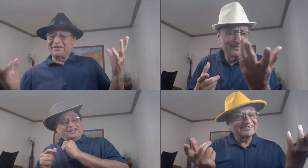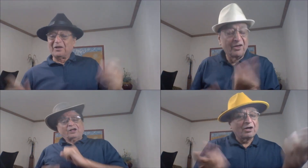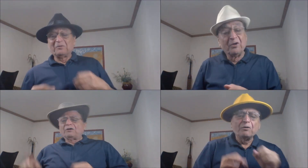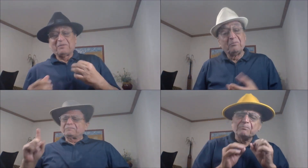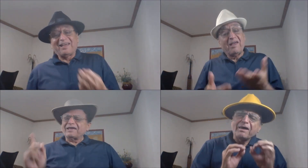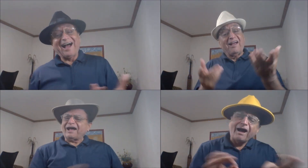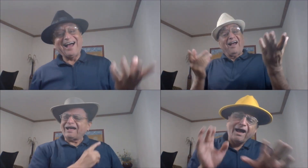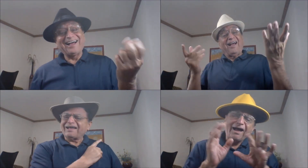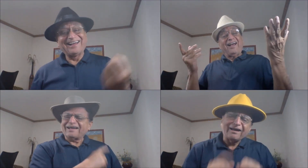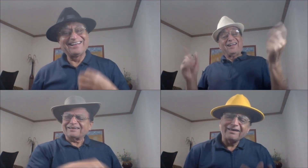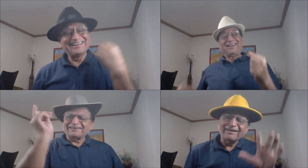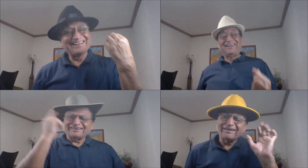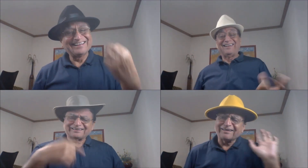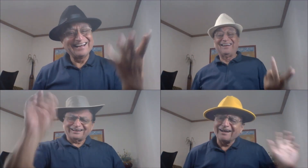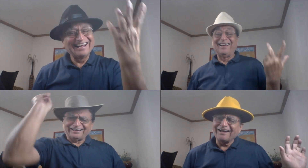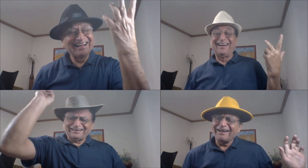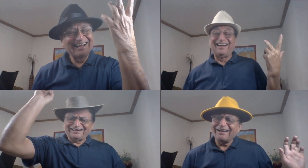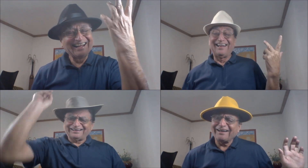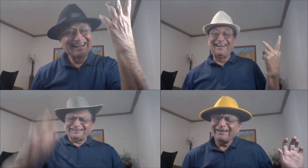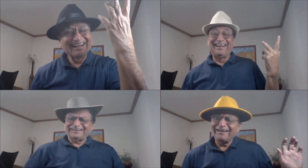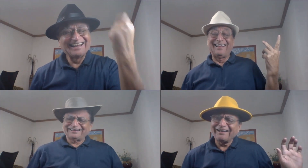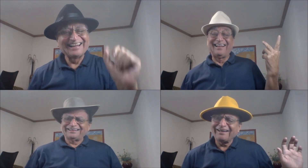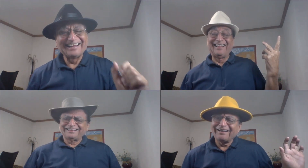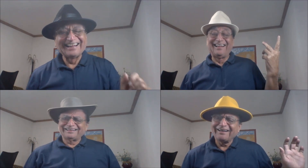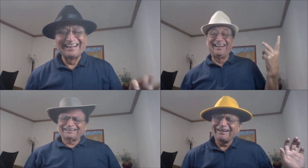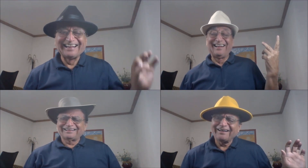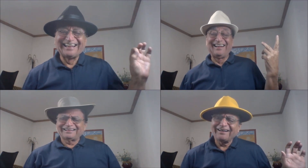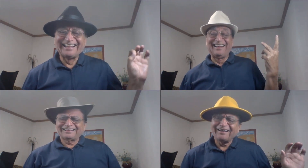पे आएगा हुआ है